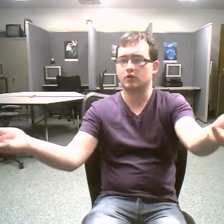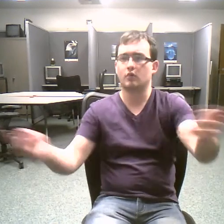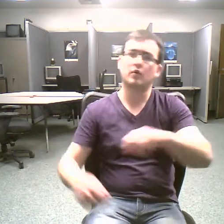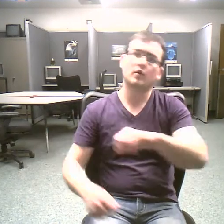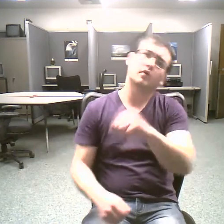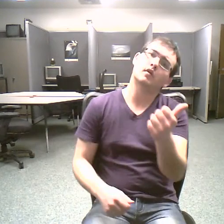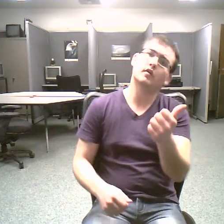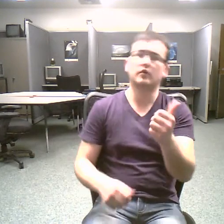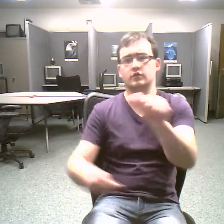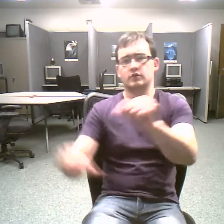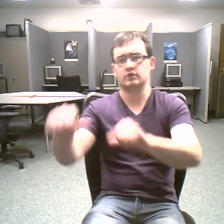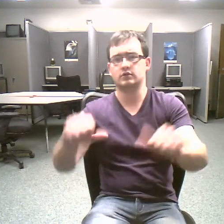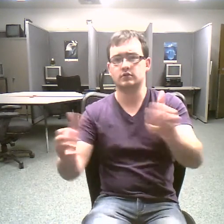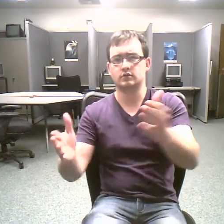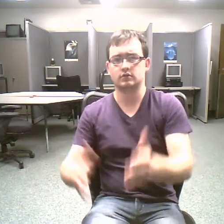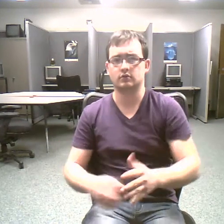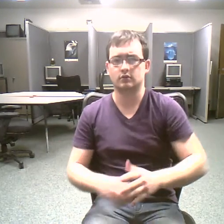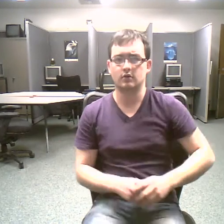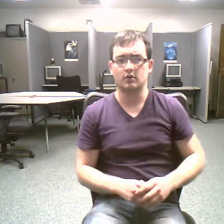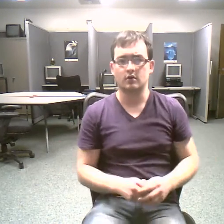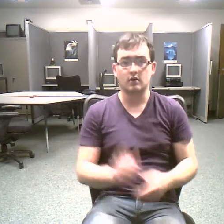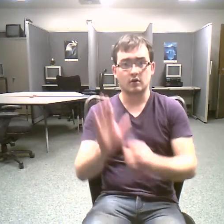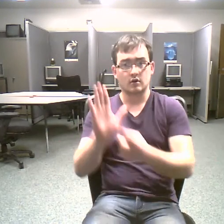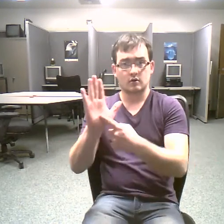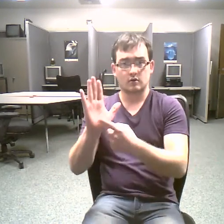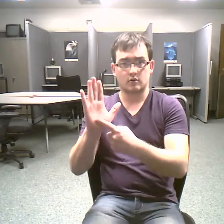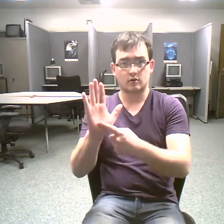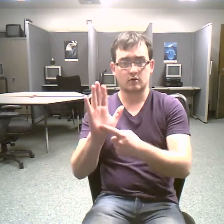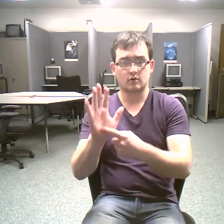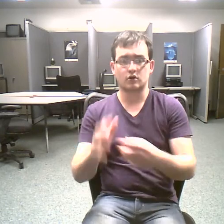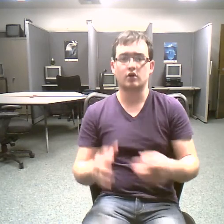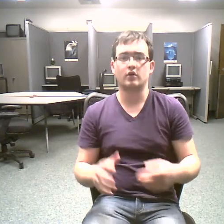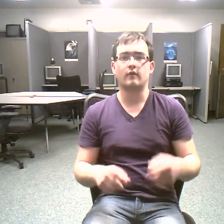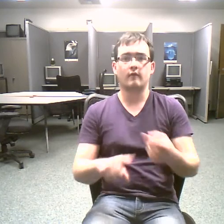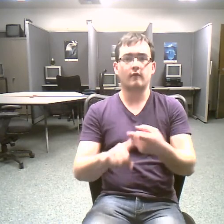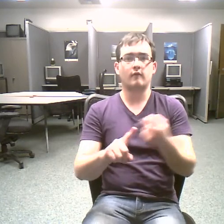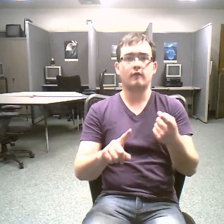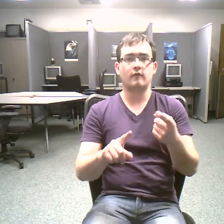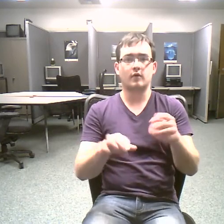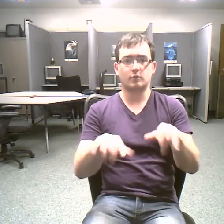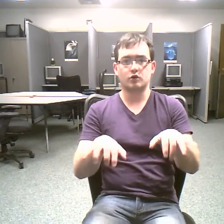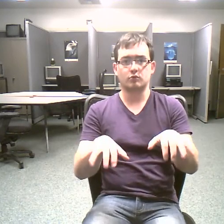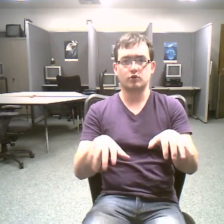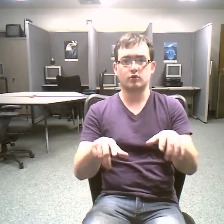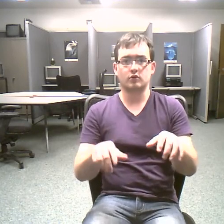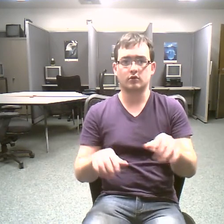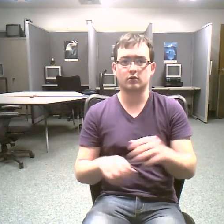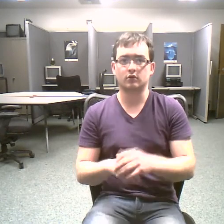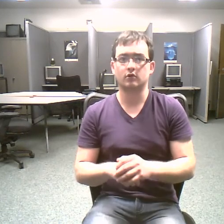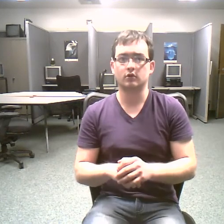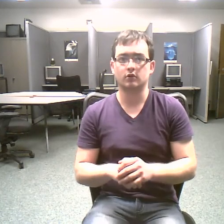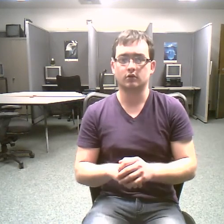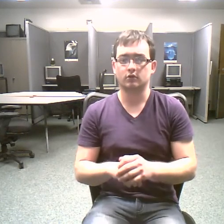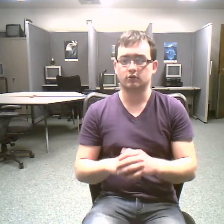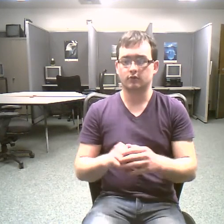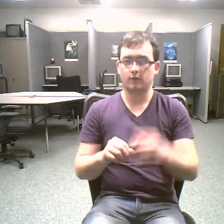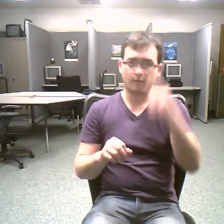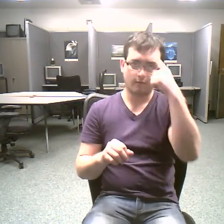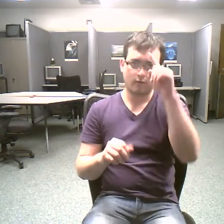often used to study earth's processes this one shows how mountains flow vibrations from the low earth surface can